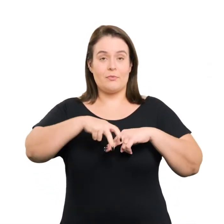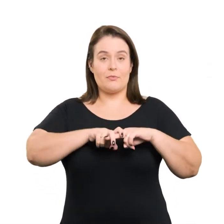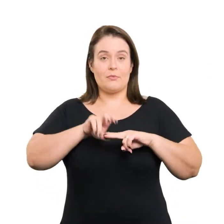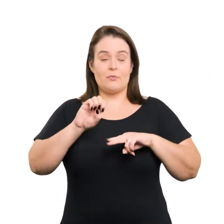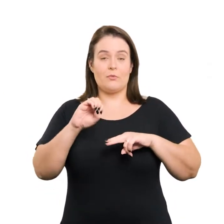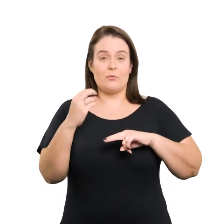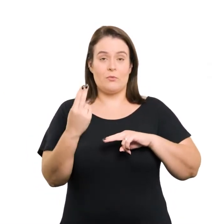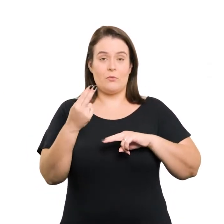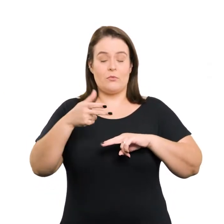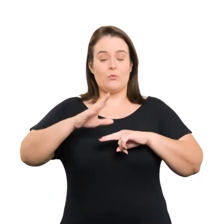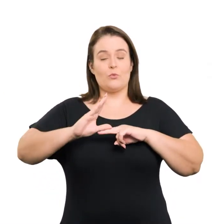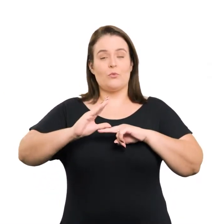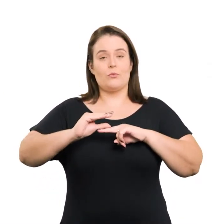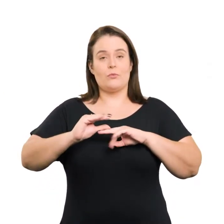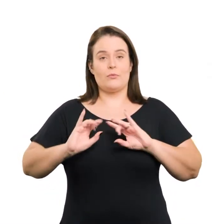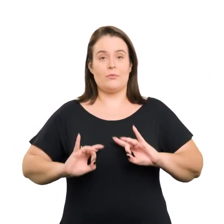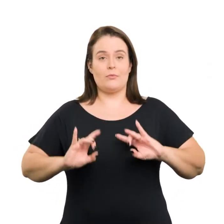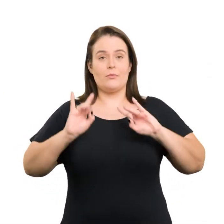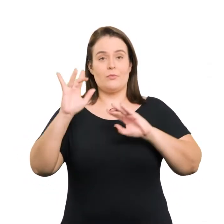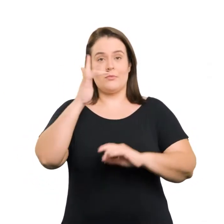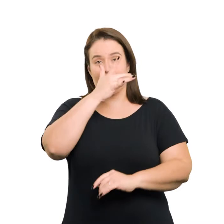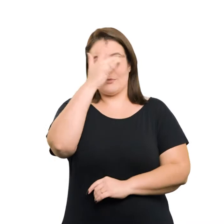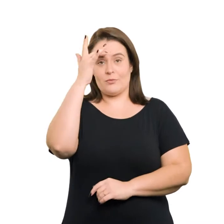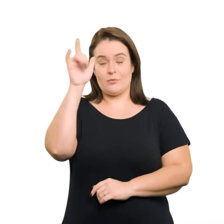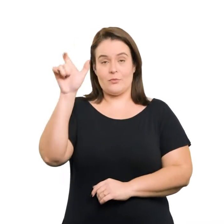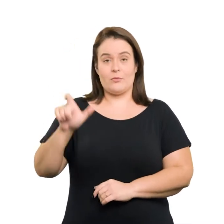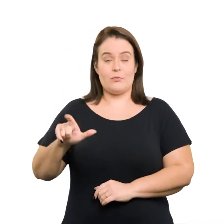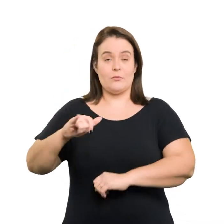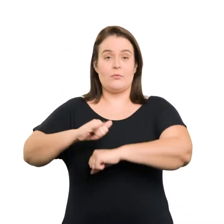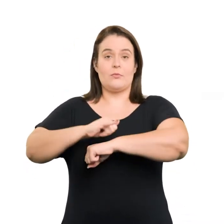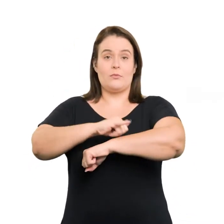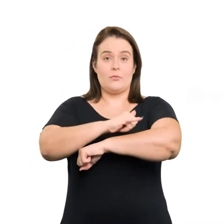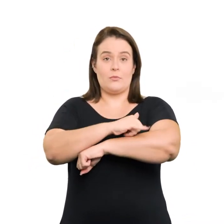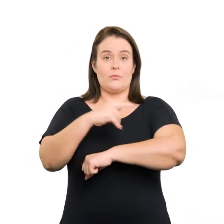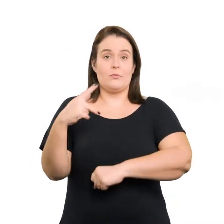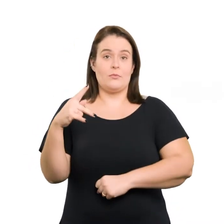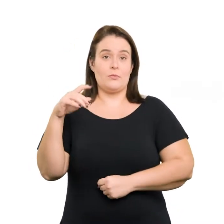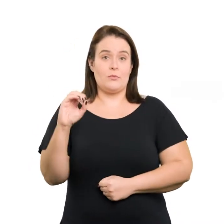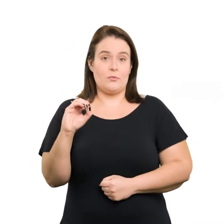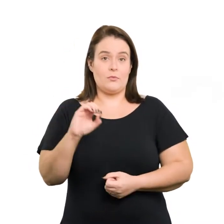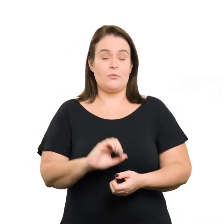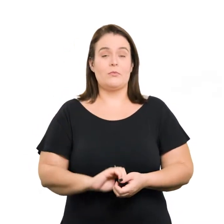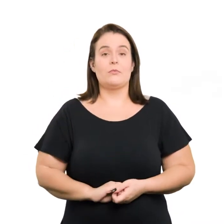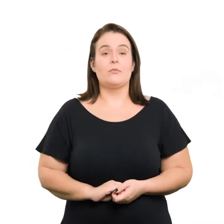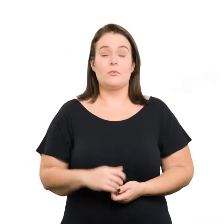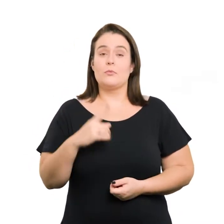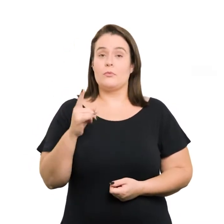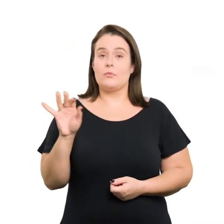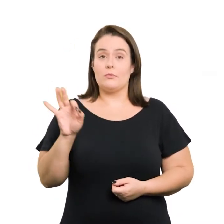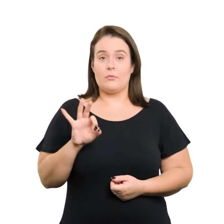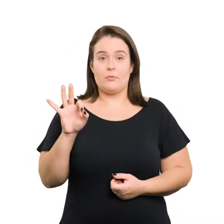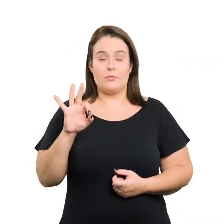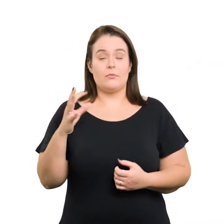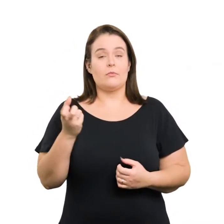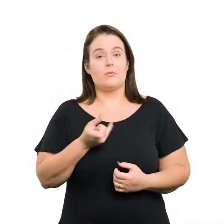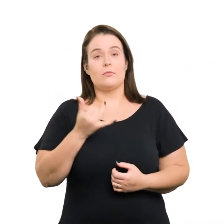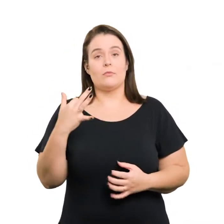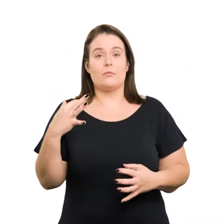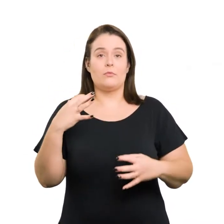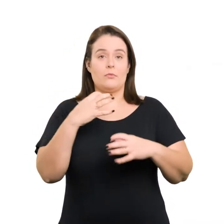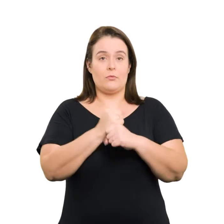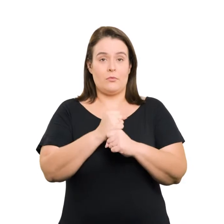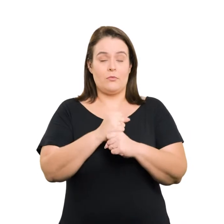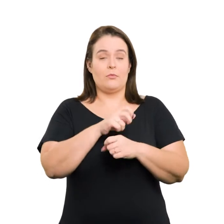ou poltronas especiais para uso de pessoas obesas P.O. 1% da capacidade total de